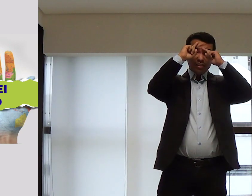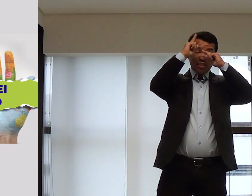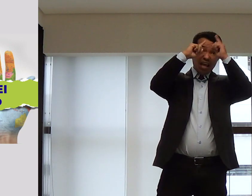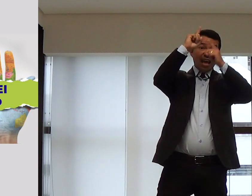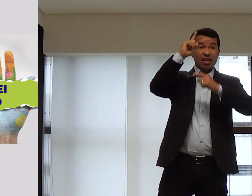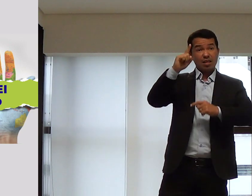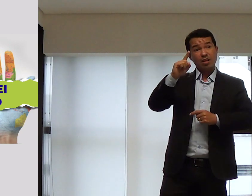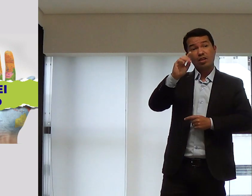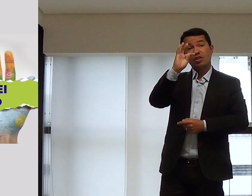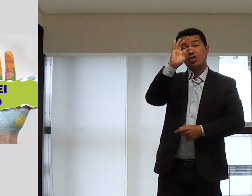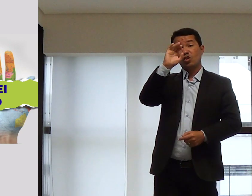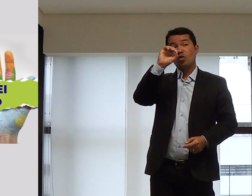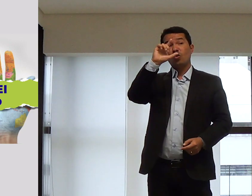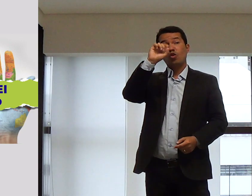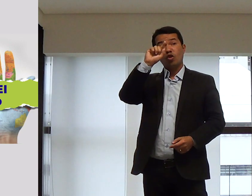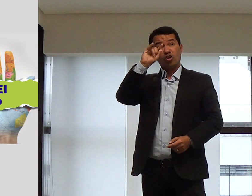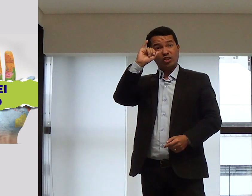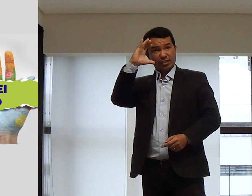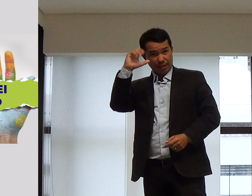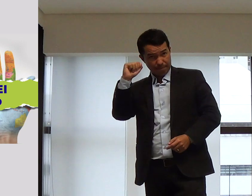Mas, eu tive algumas ideias.